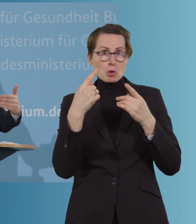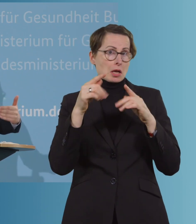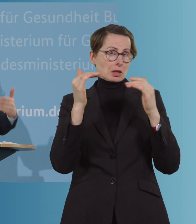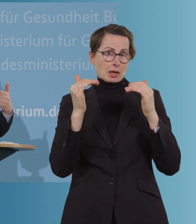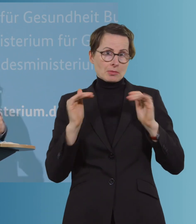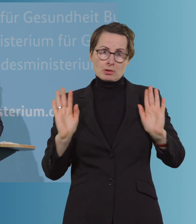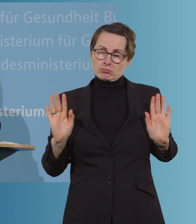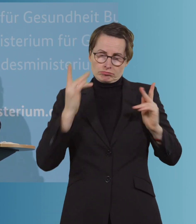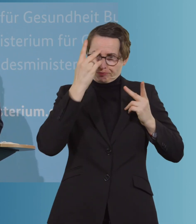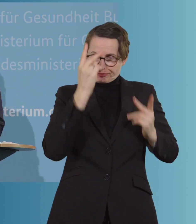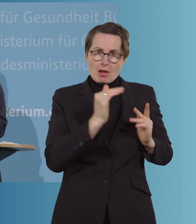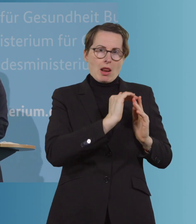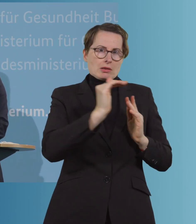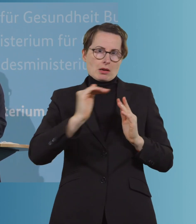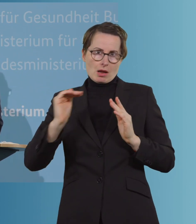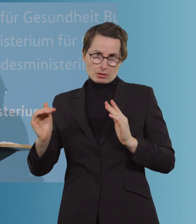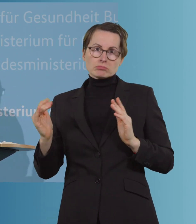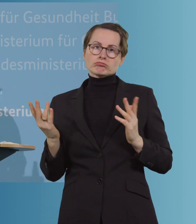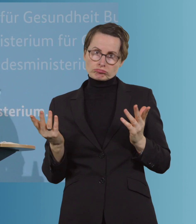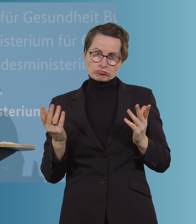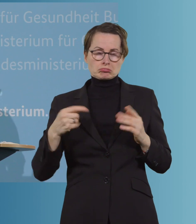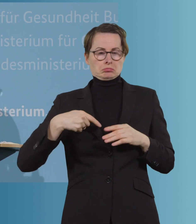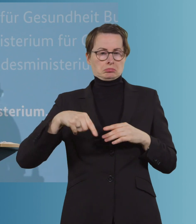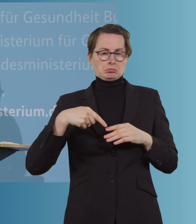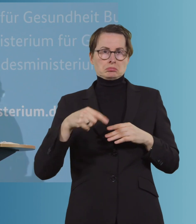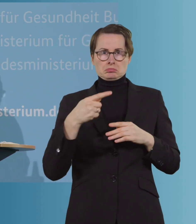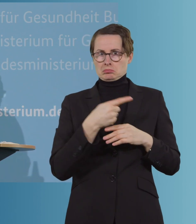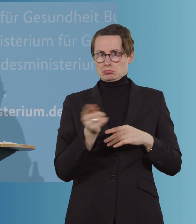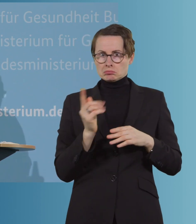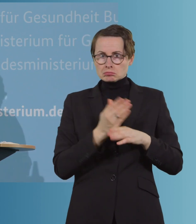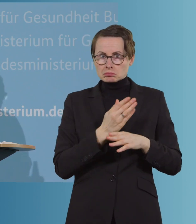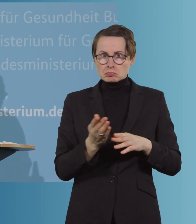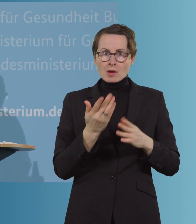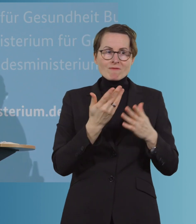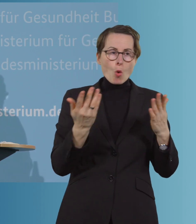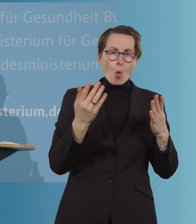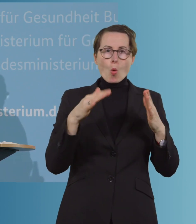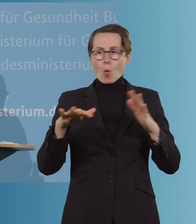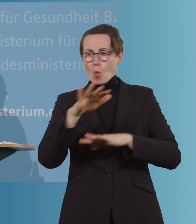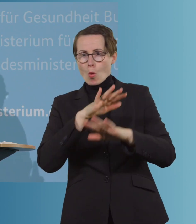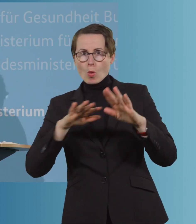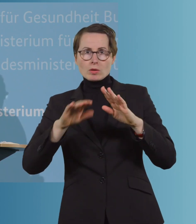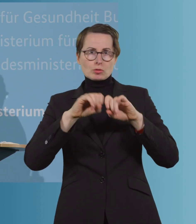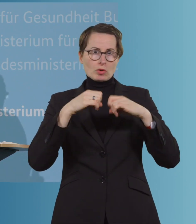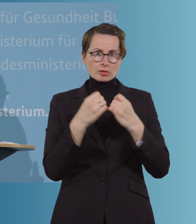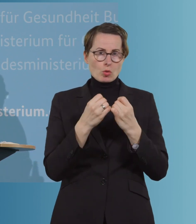sind, dort werden die Länder eben runtergebrochen, sozusagen auf ihre Landessituation, die entsprechende Institutionen schaffen. Und da werden,